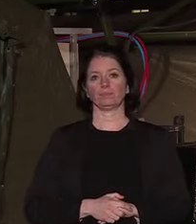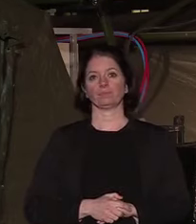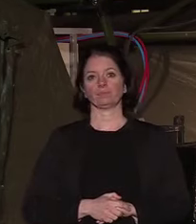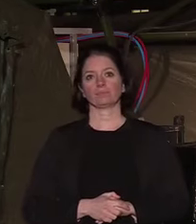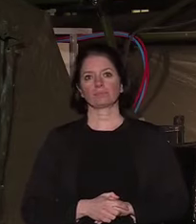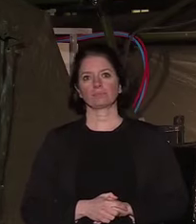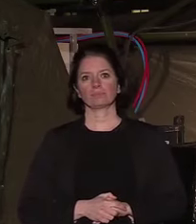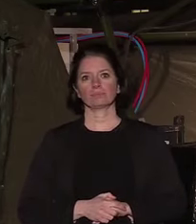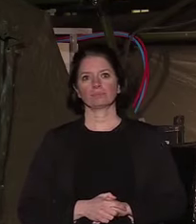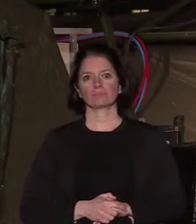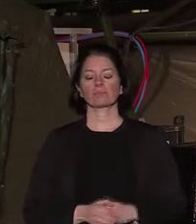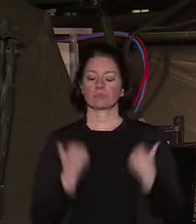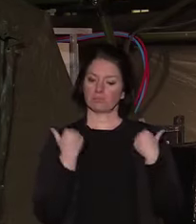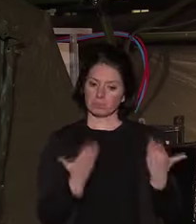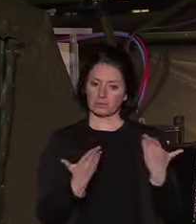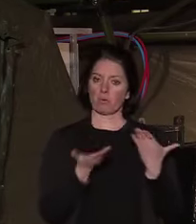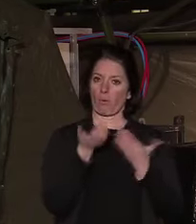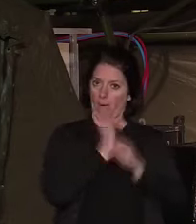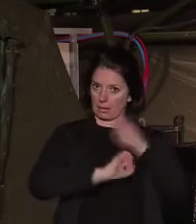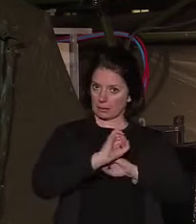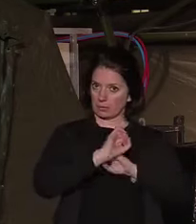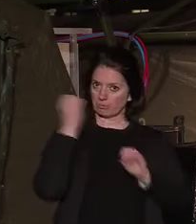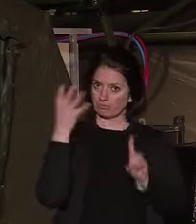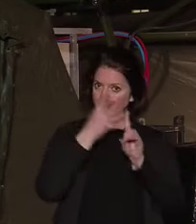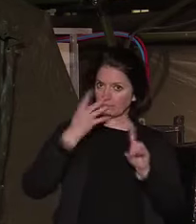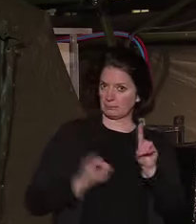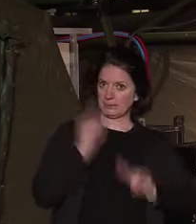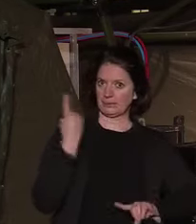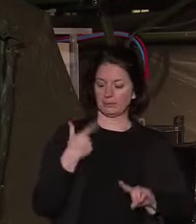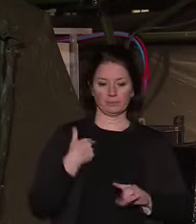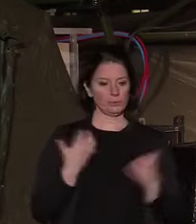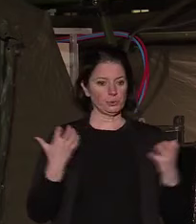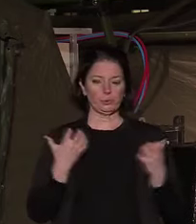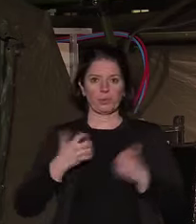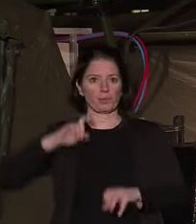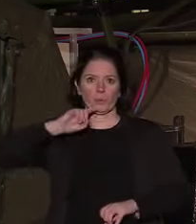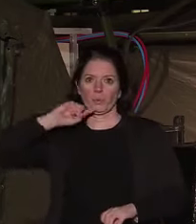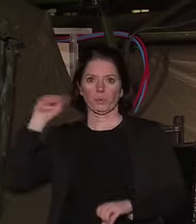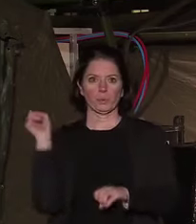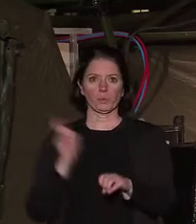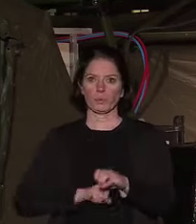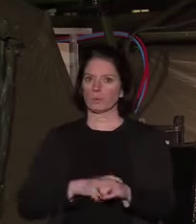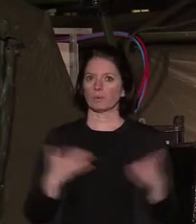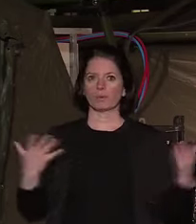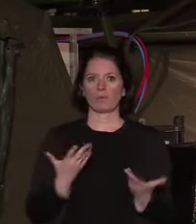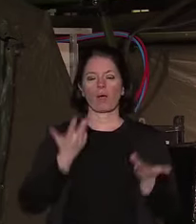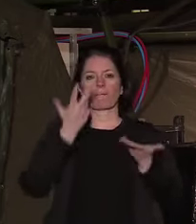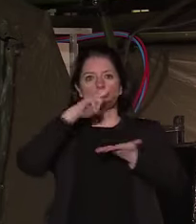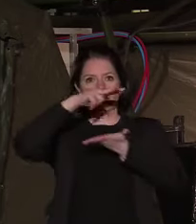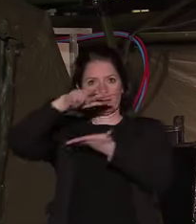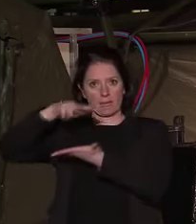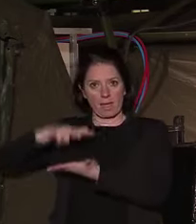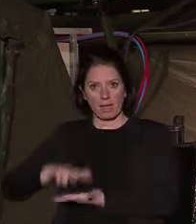Dans ce cadre, j'ai d'ores et déjà décidé de déployer immédiatement le porte-hélicoptère amphibie